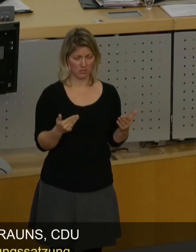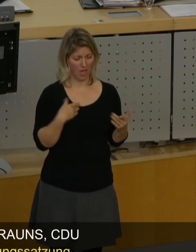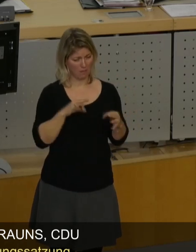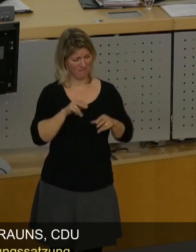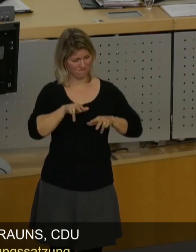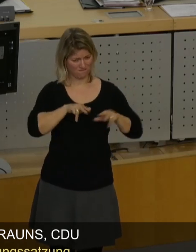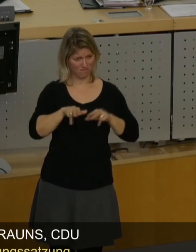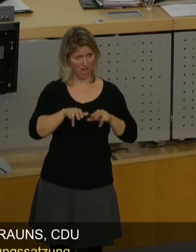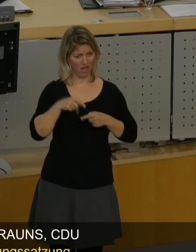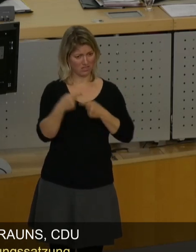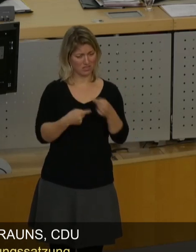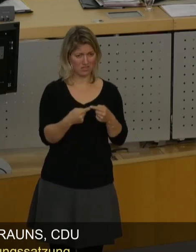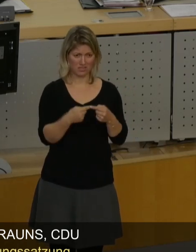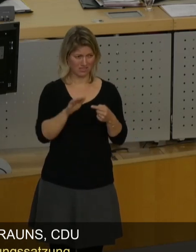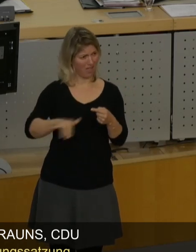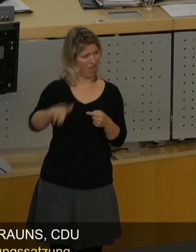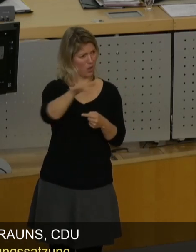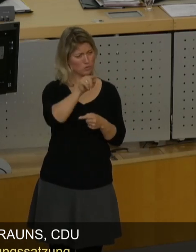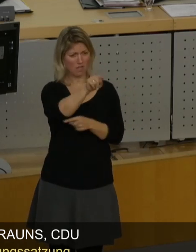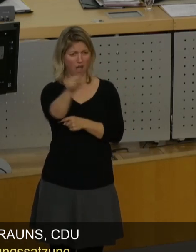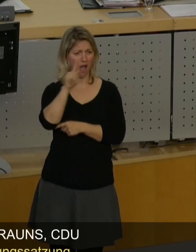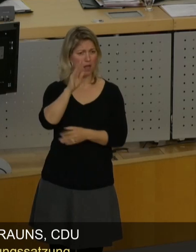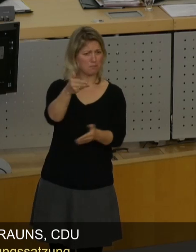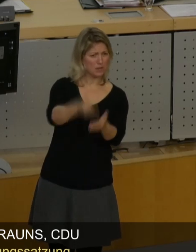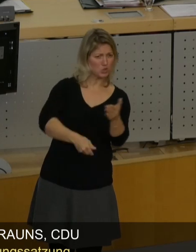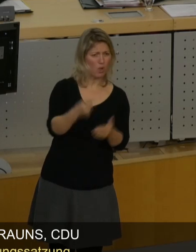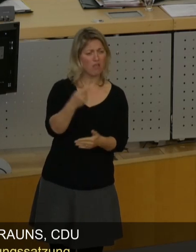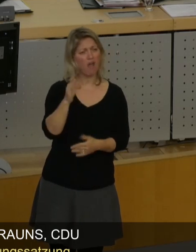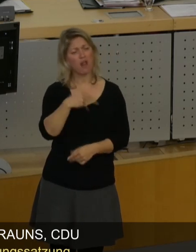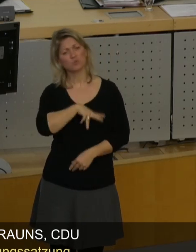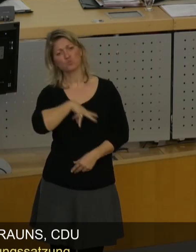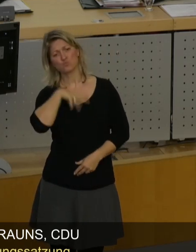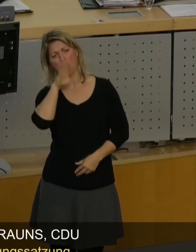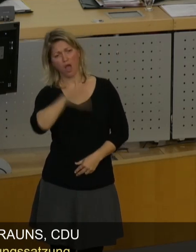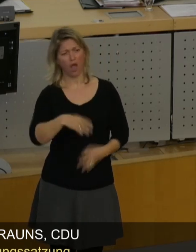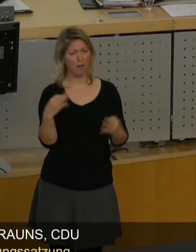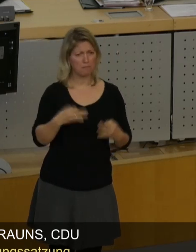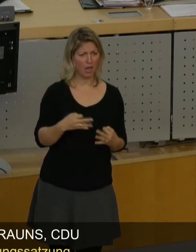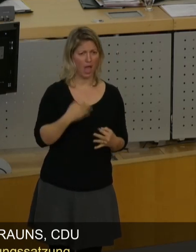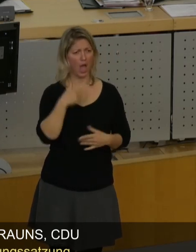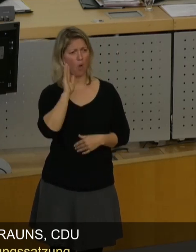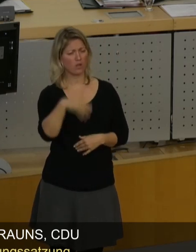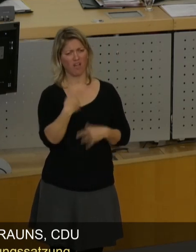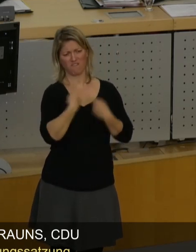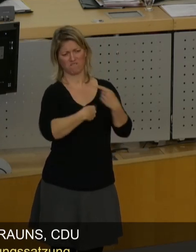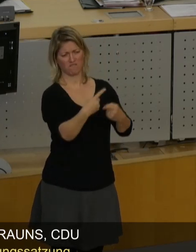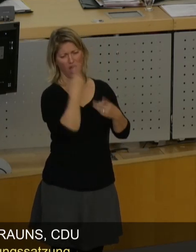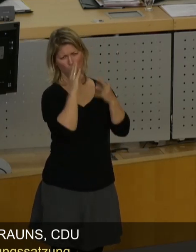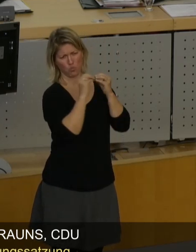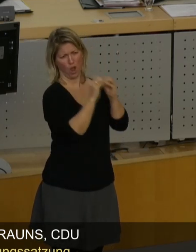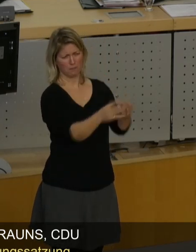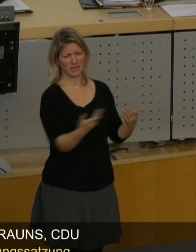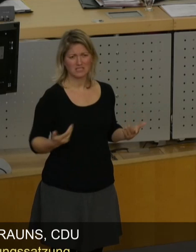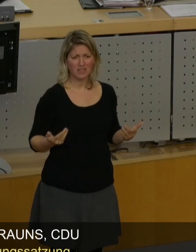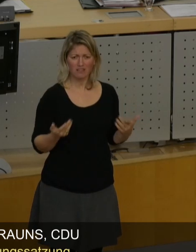jeder, überall draußen, beschwert sich jeder, warum dauert das also lang, was haben wir für komplizierte Verfahren. Lass es